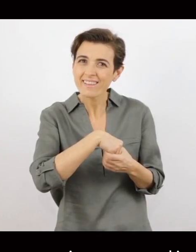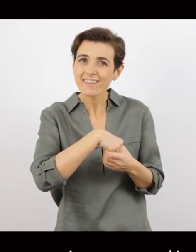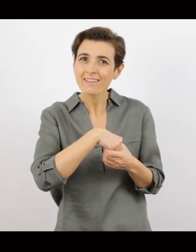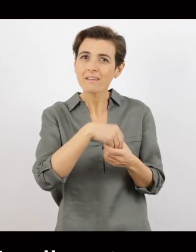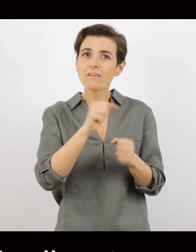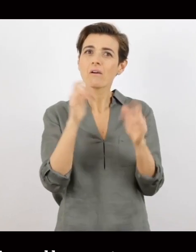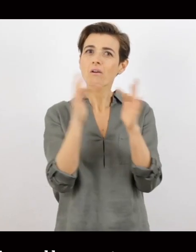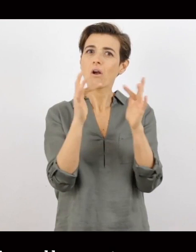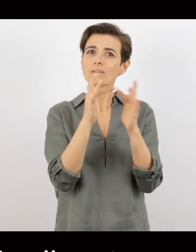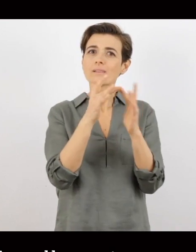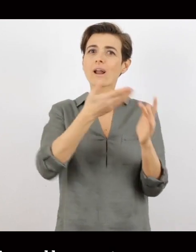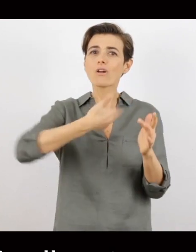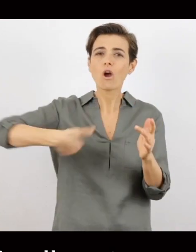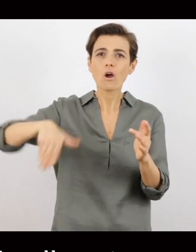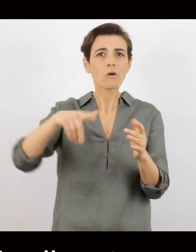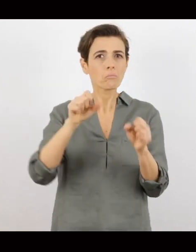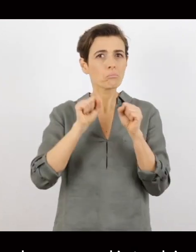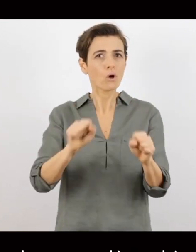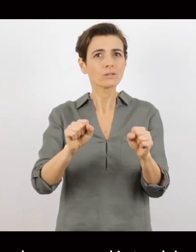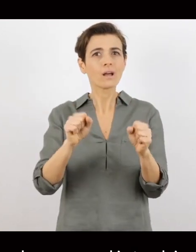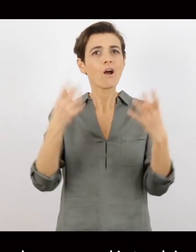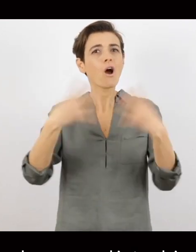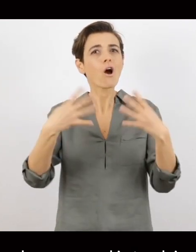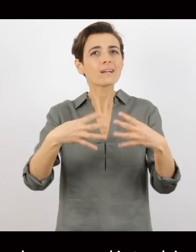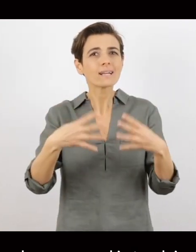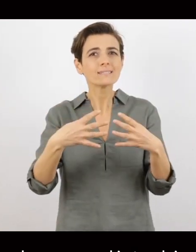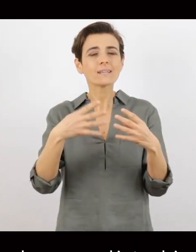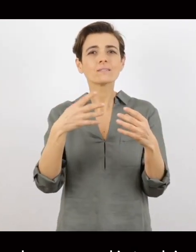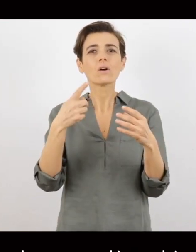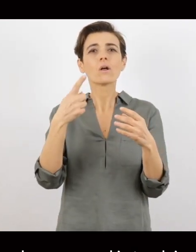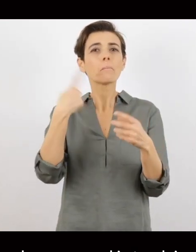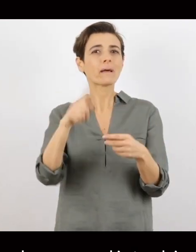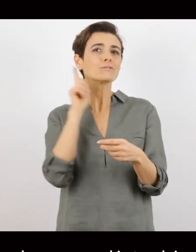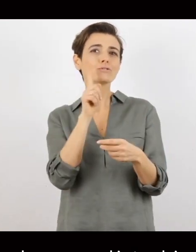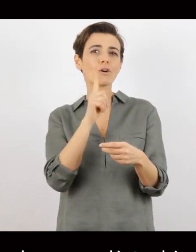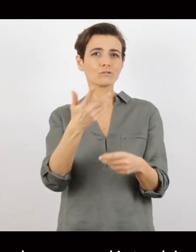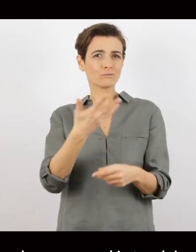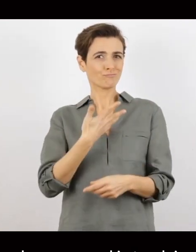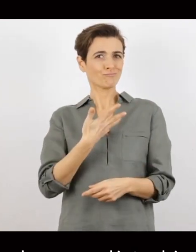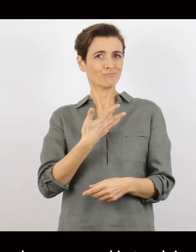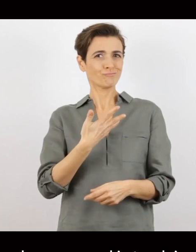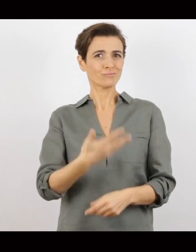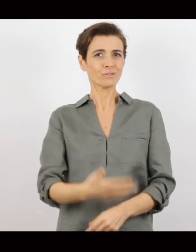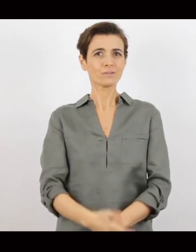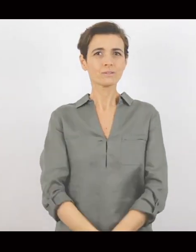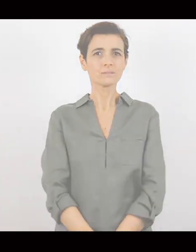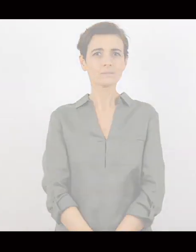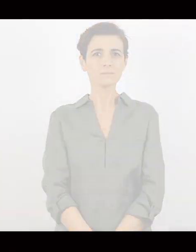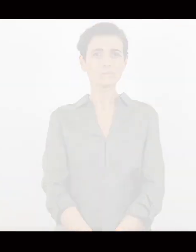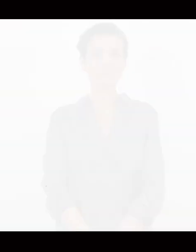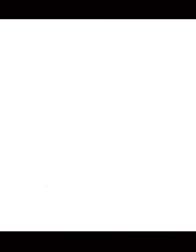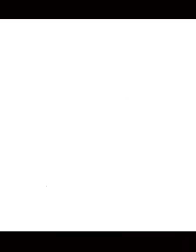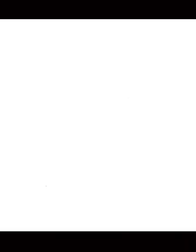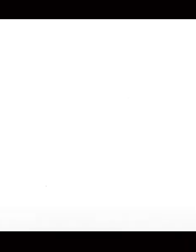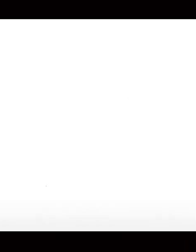Se ti abbiamo incuriosito e vuoi saperne di più, contattaci e partecipa alle nostre iniziative dedicate alle